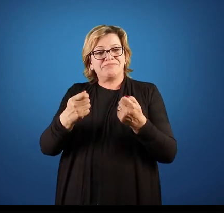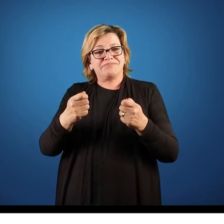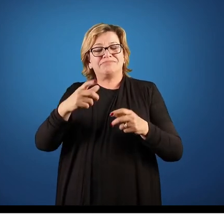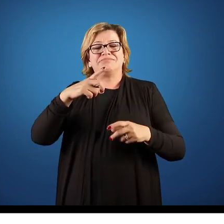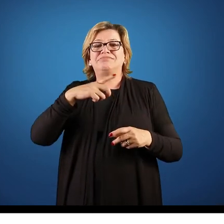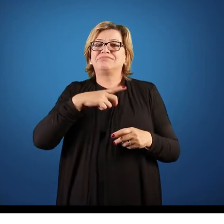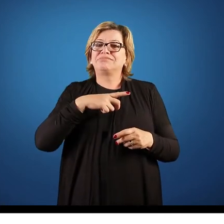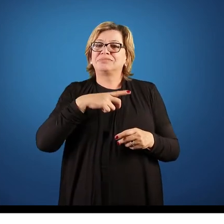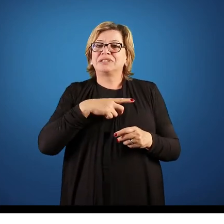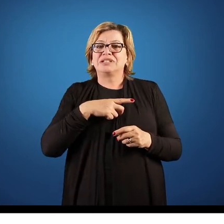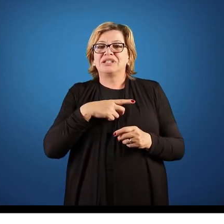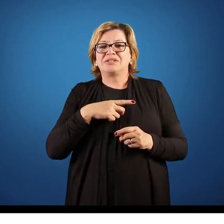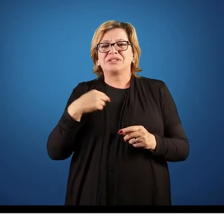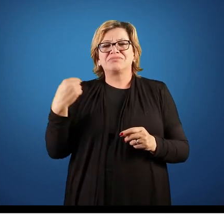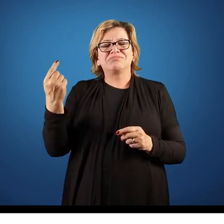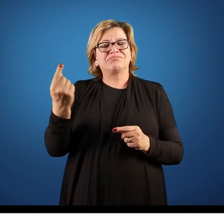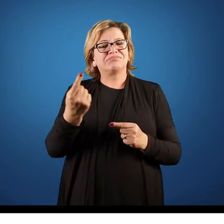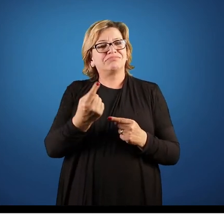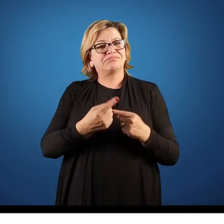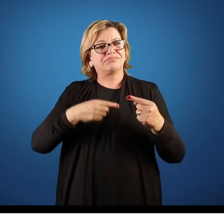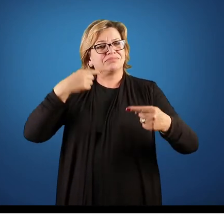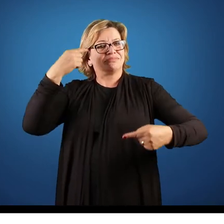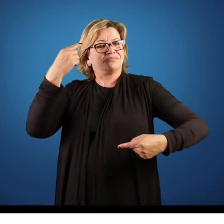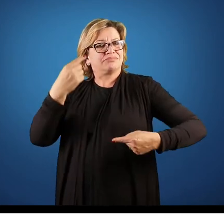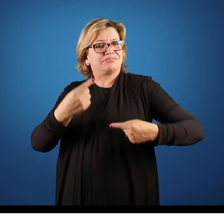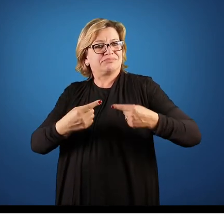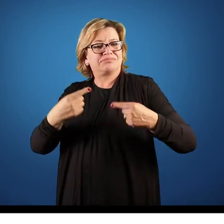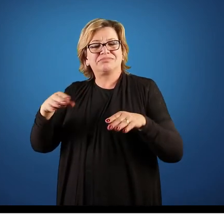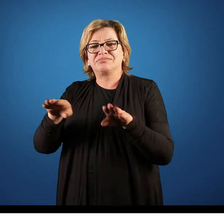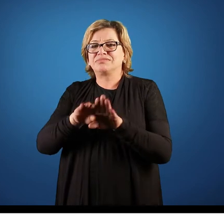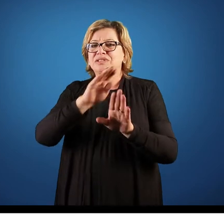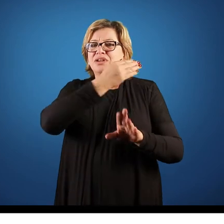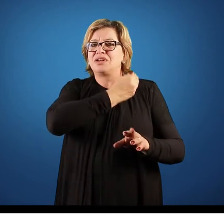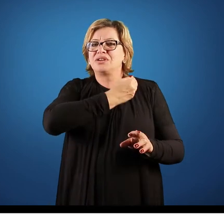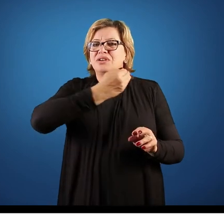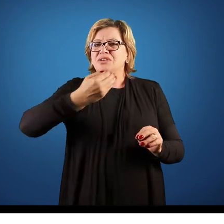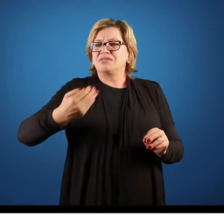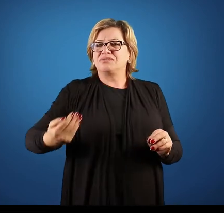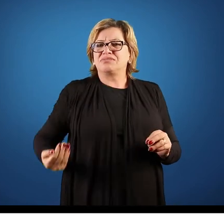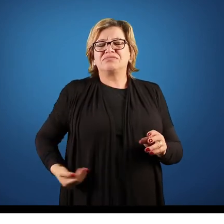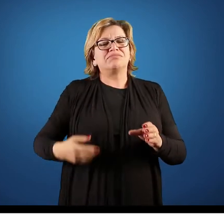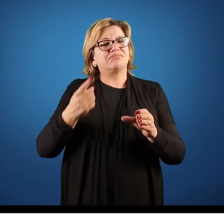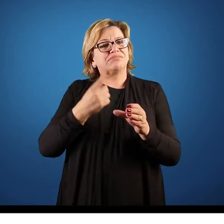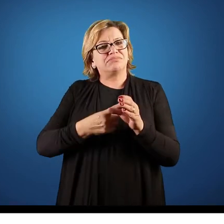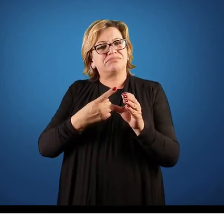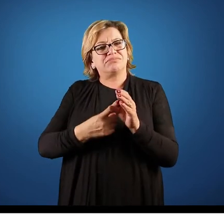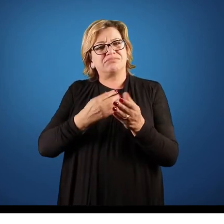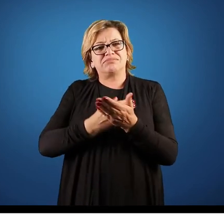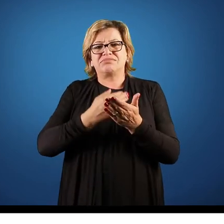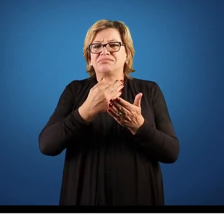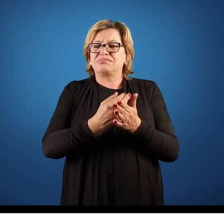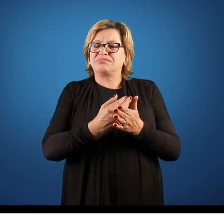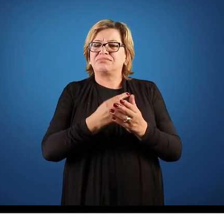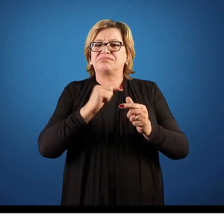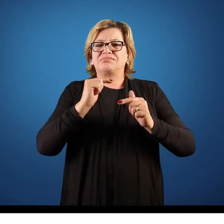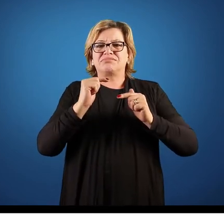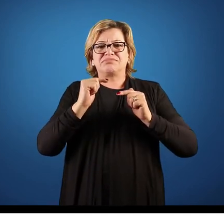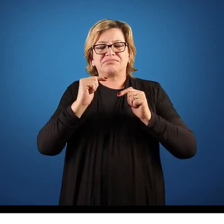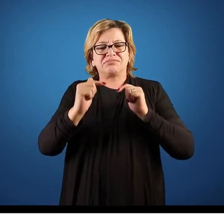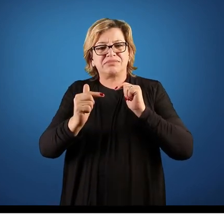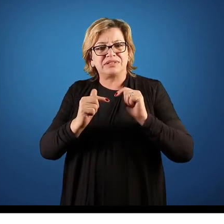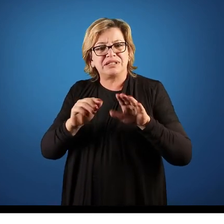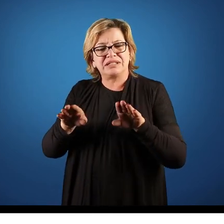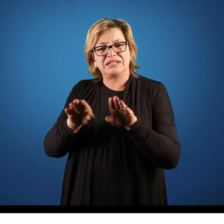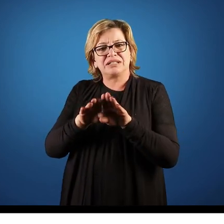que, né, a parte política, a parte de governabilidade da cidade comecem a trabalhar esses pontos e comecem a